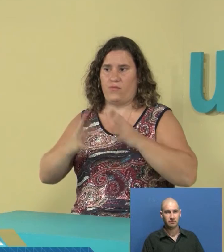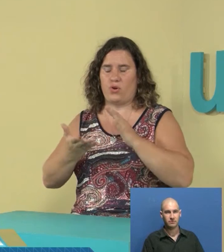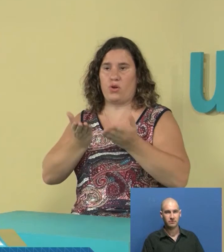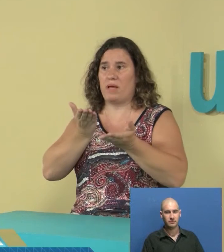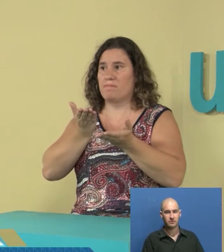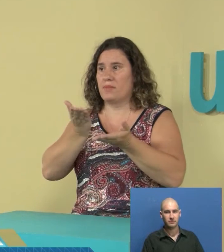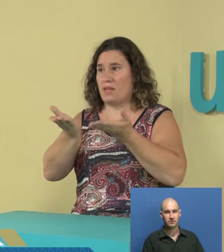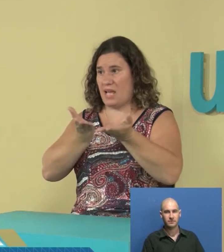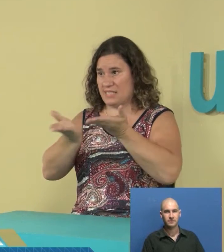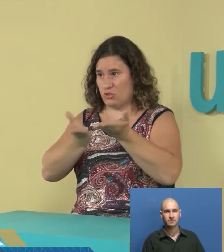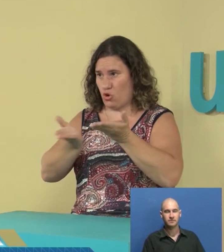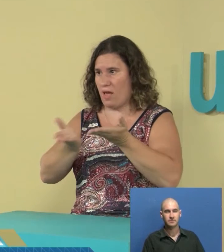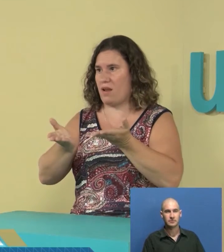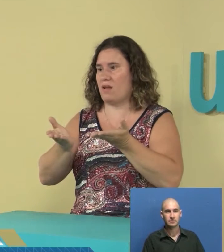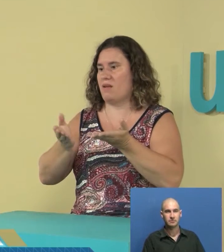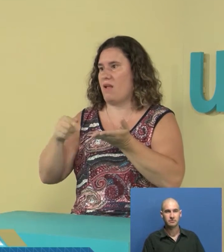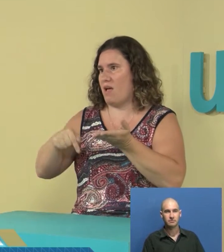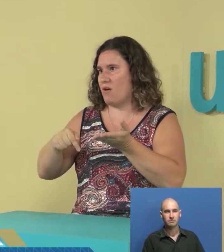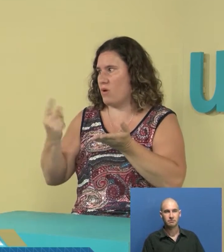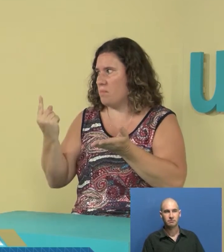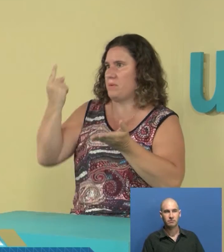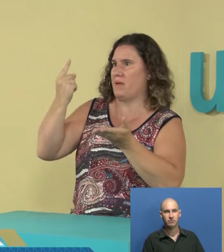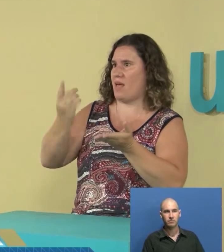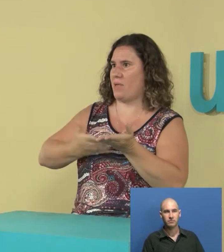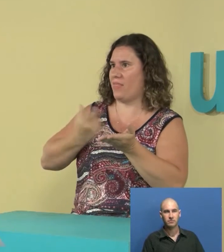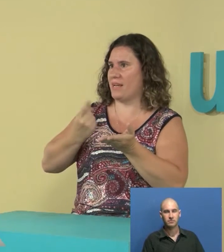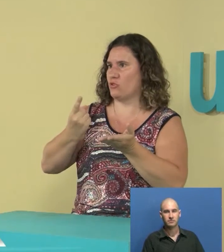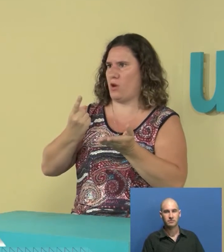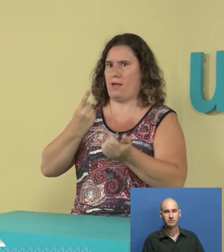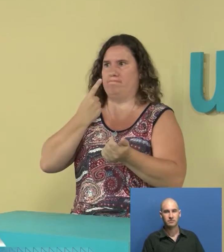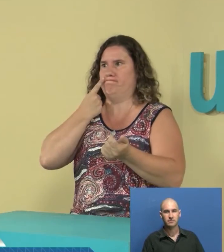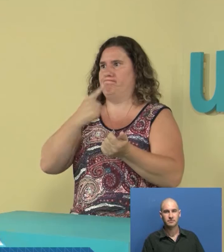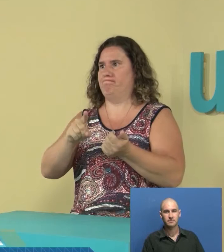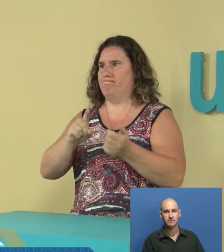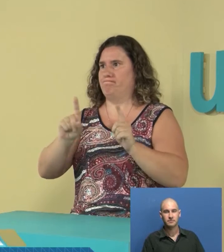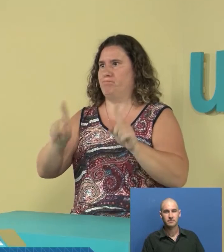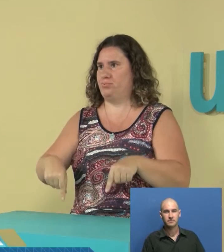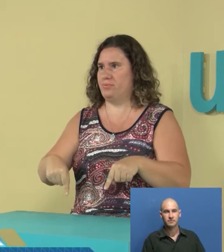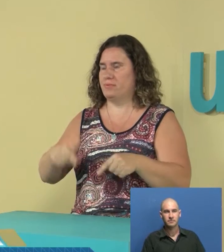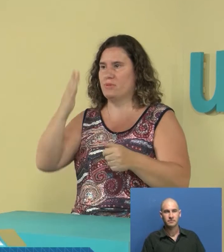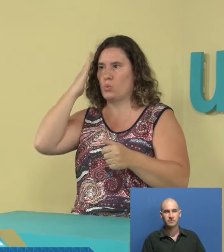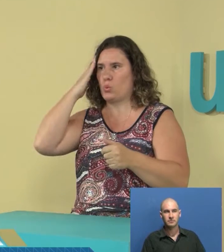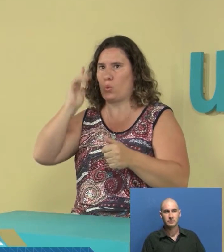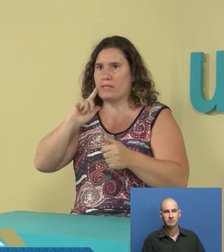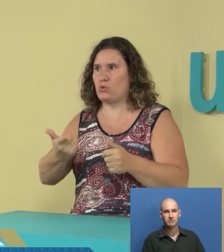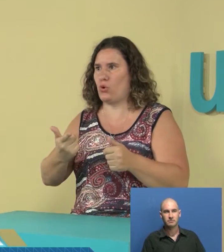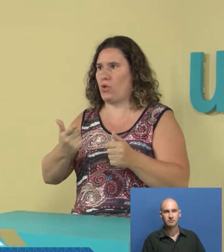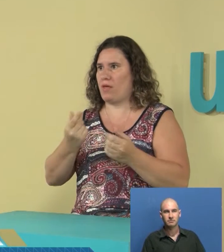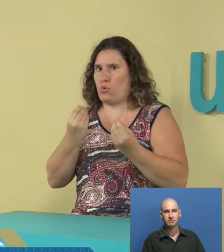Bueno, ahora la forma estoy asesorando y es la primera vez que la directora, antes no teníamos contacto,